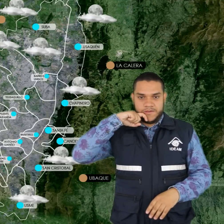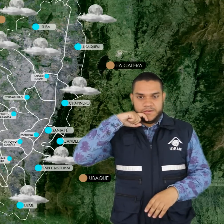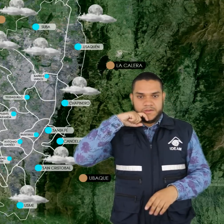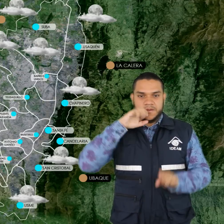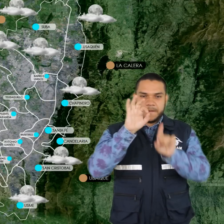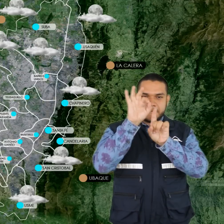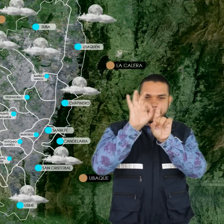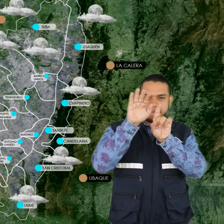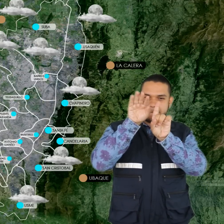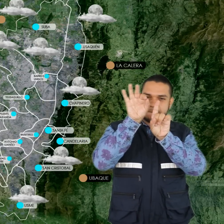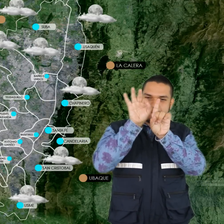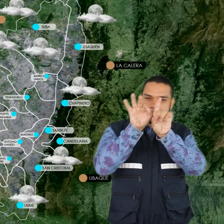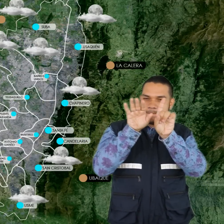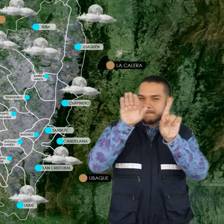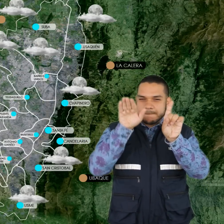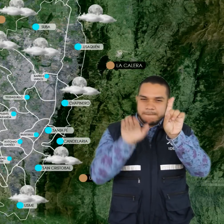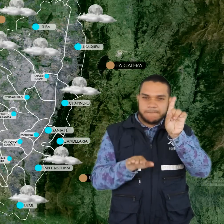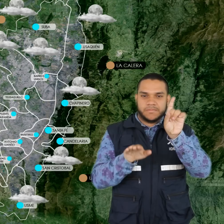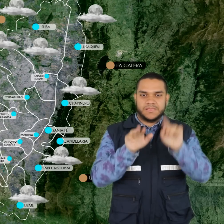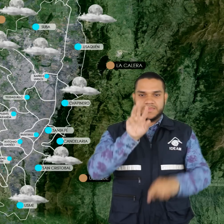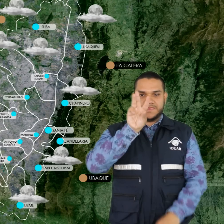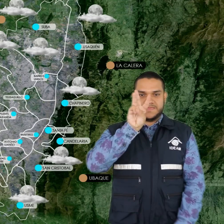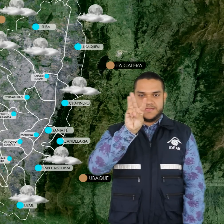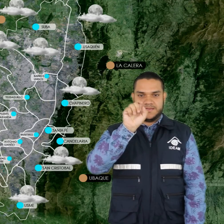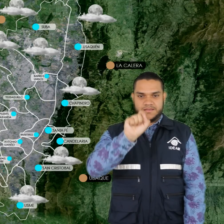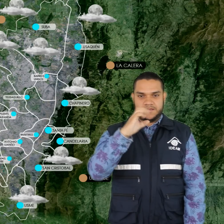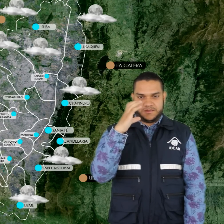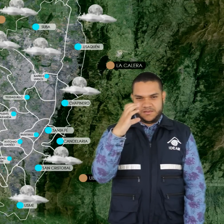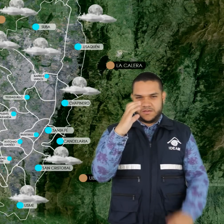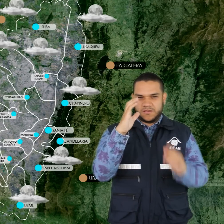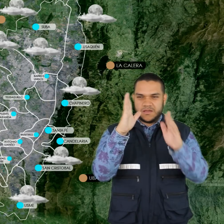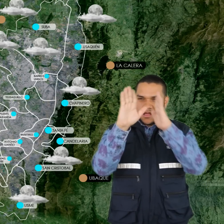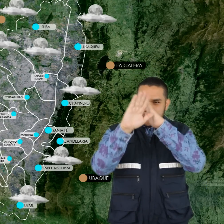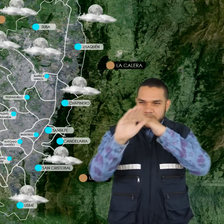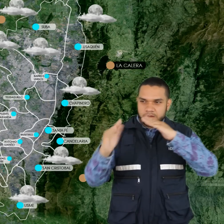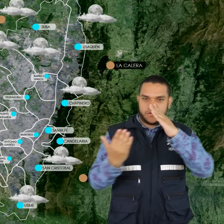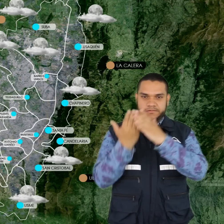seco. Se espera una temperatura mínima de 3 grados Celsius en horas de la madrugada.